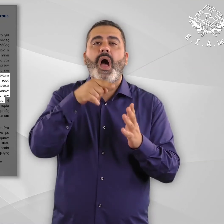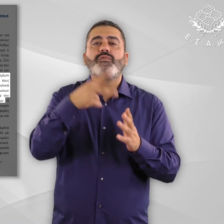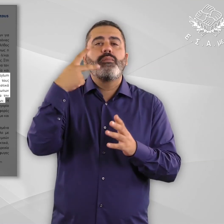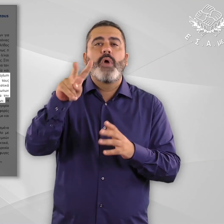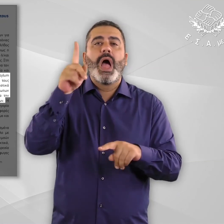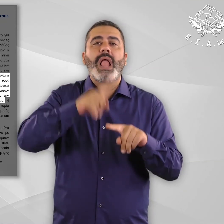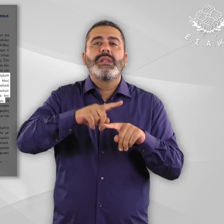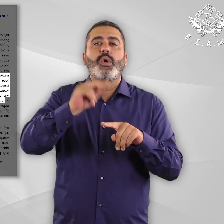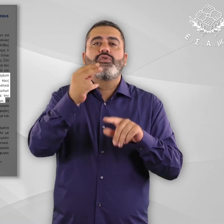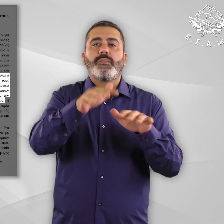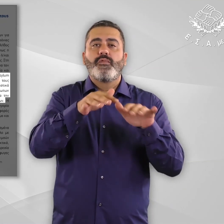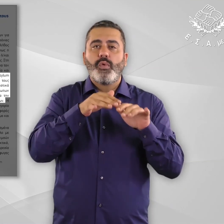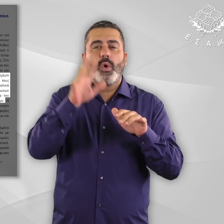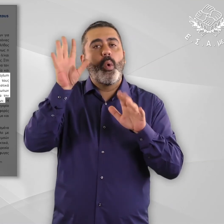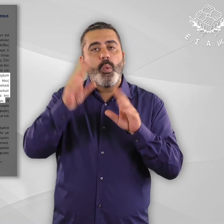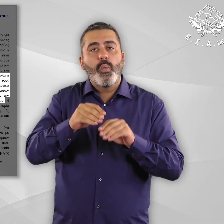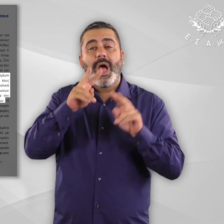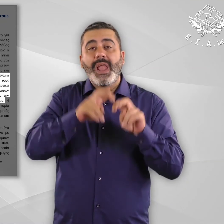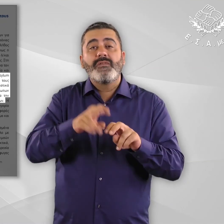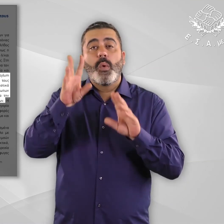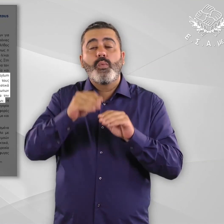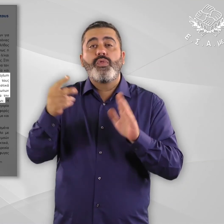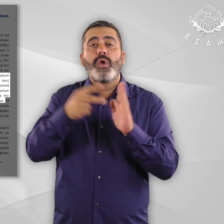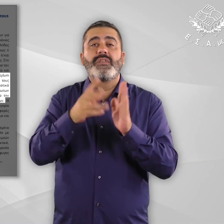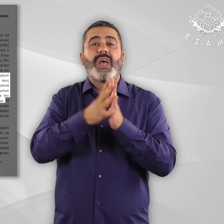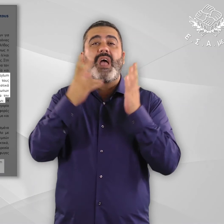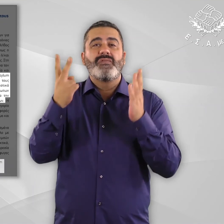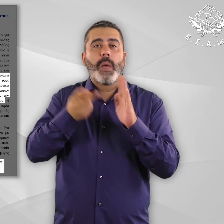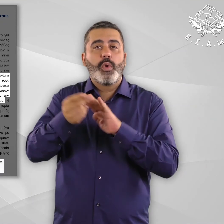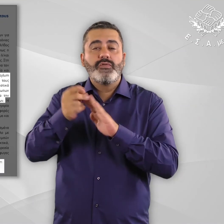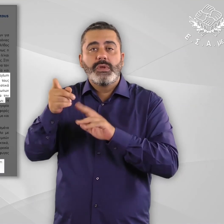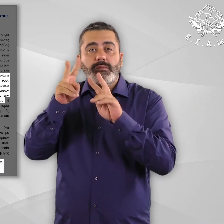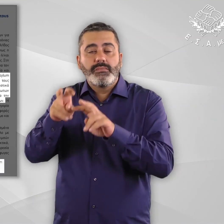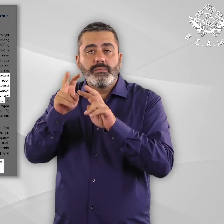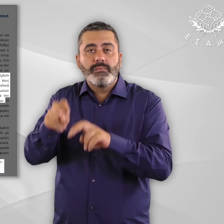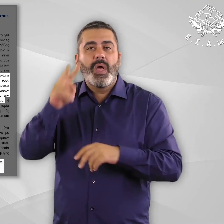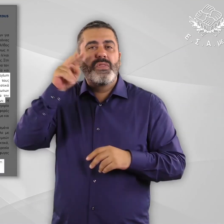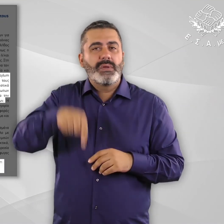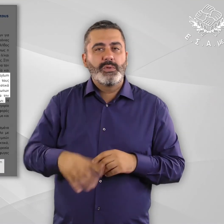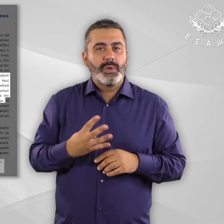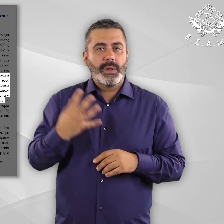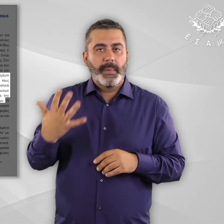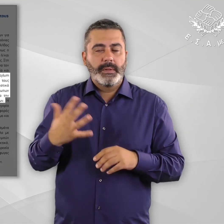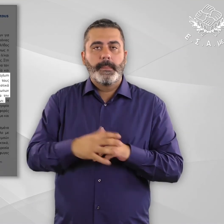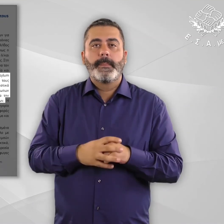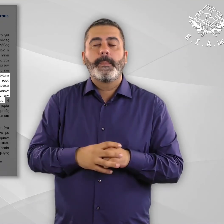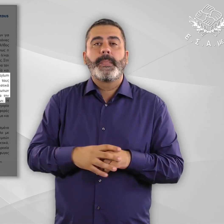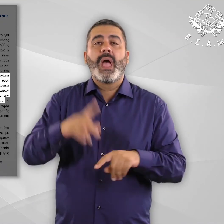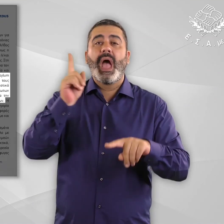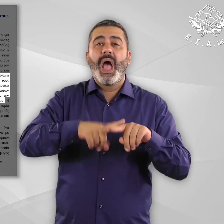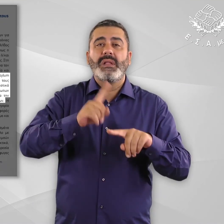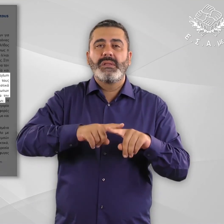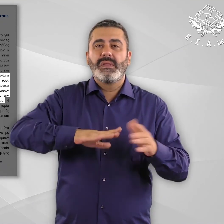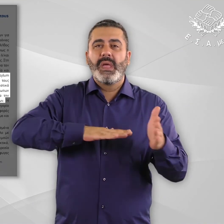του Ελληνικού Συμβουλίου για τους Πρόσφυγες, 2017, βλέπε υποσημείωση 45. Η Ελληνική